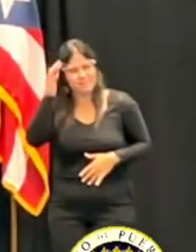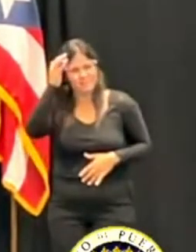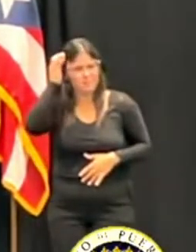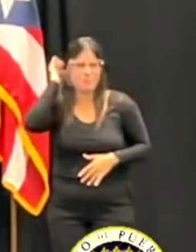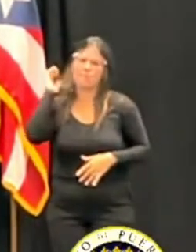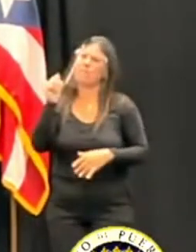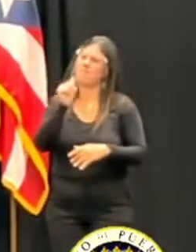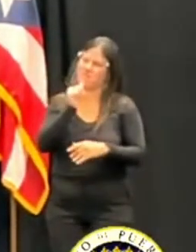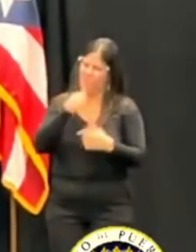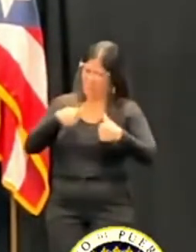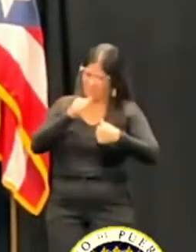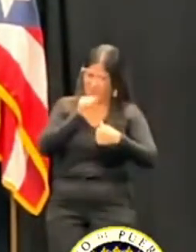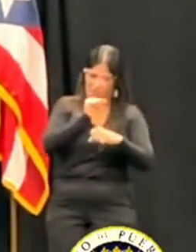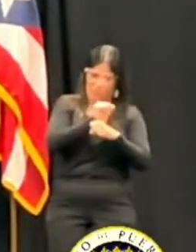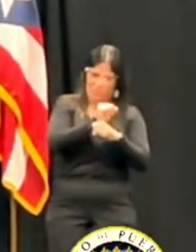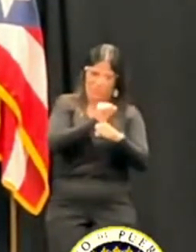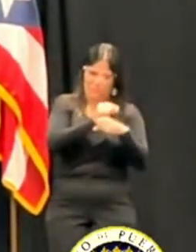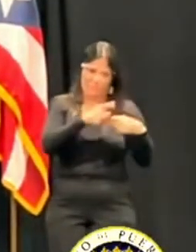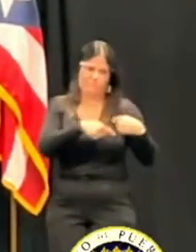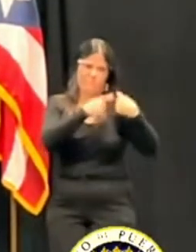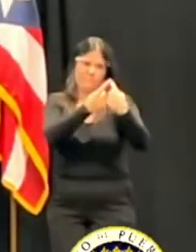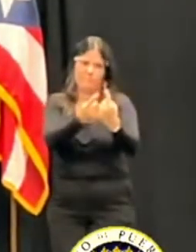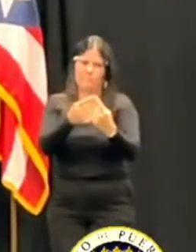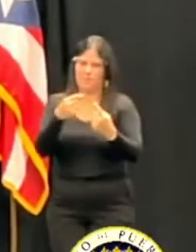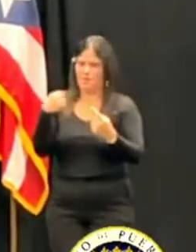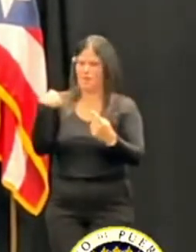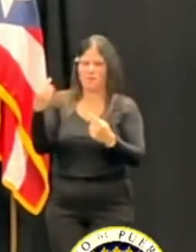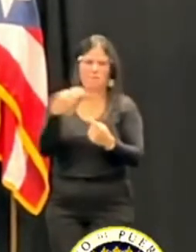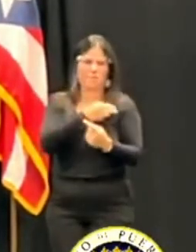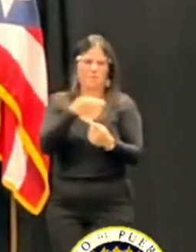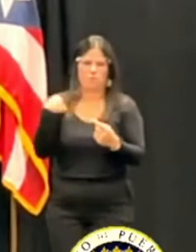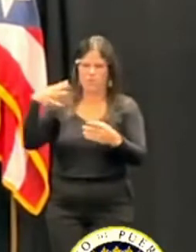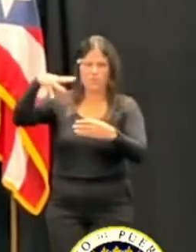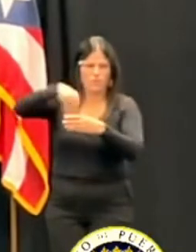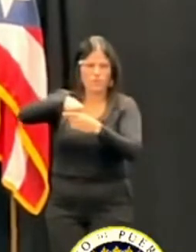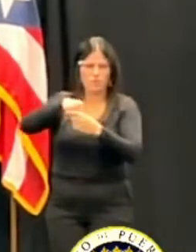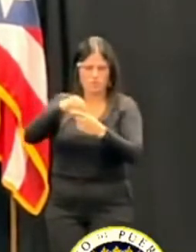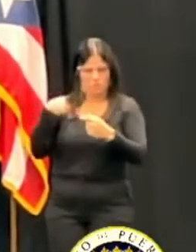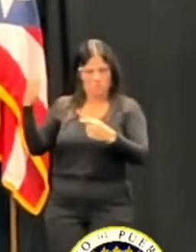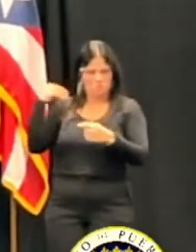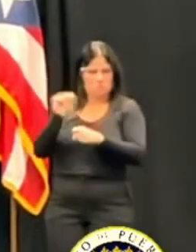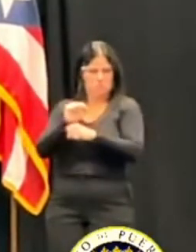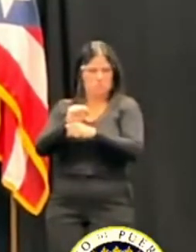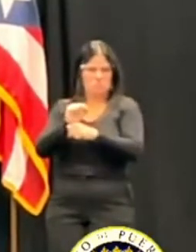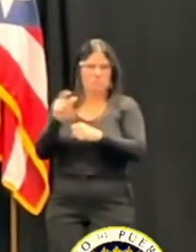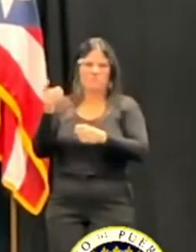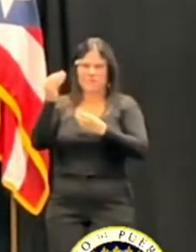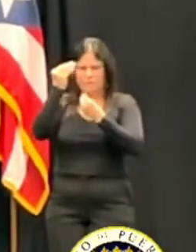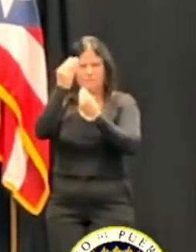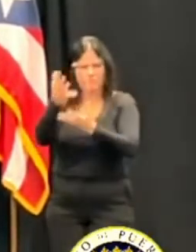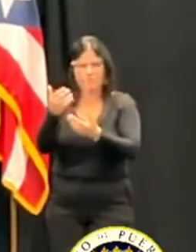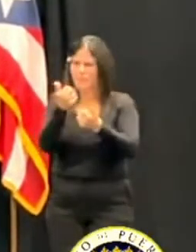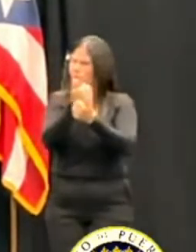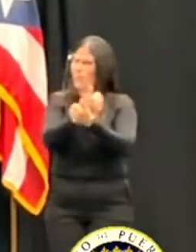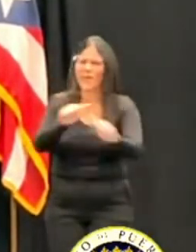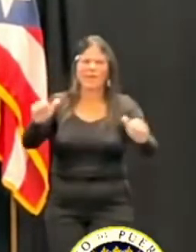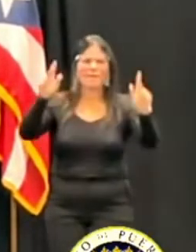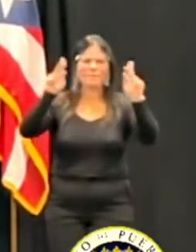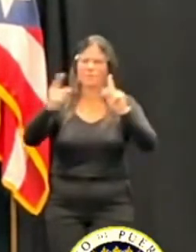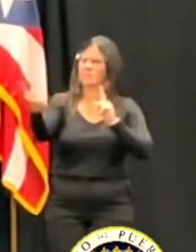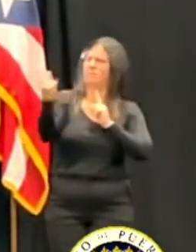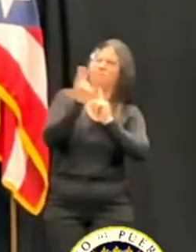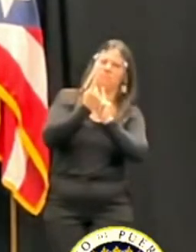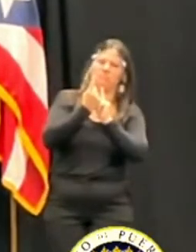como cuando estuve en el comité, es que, como les menciono, a nadie le gusta que le hagan señalamientos y siempre quieren que se eliminen